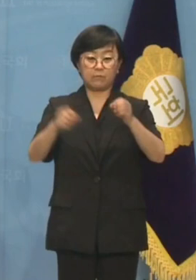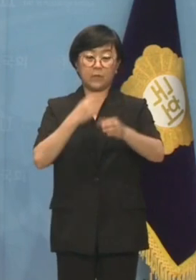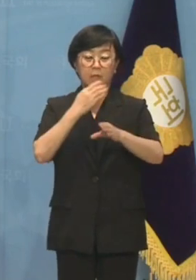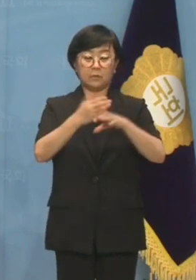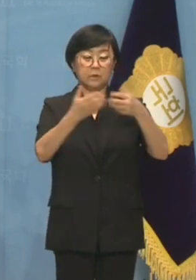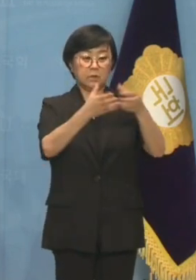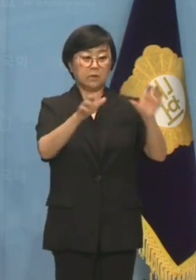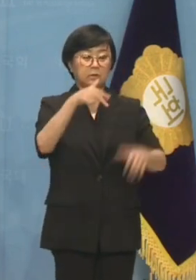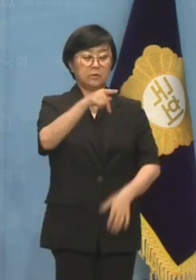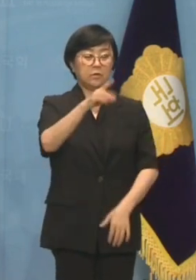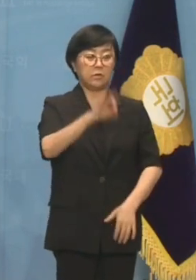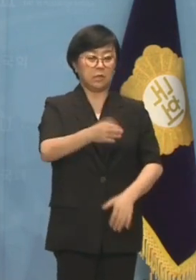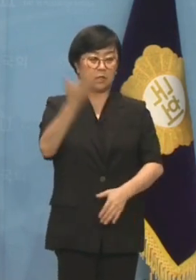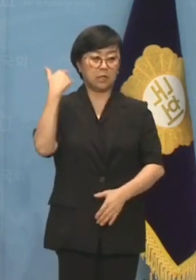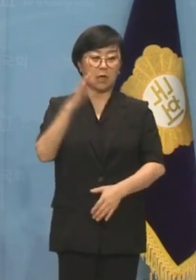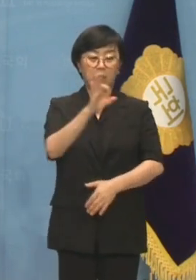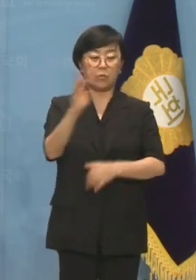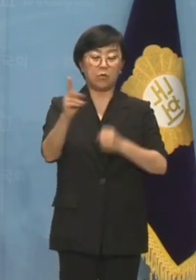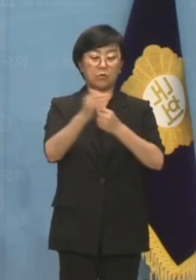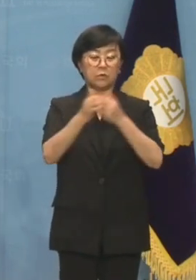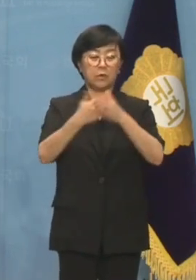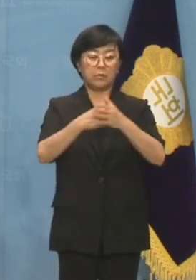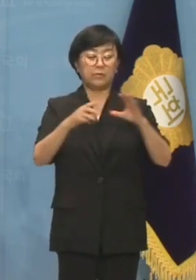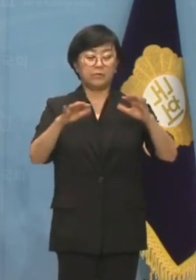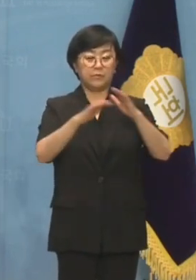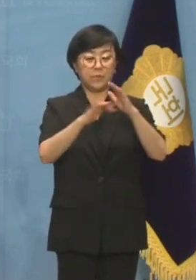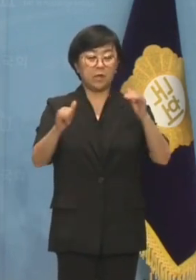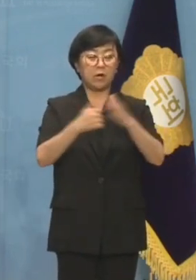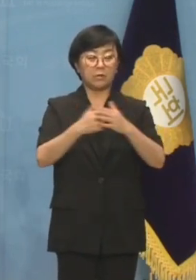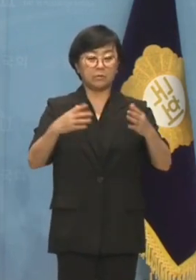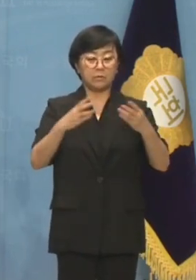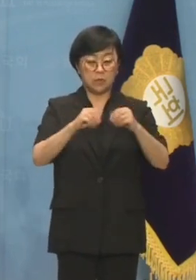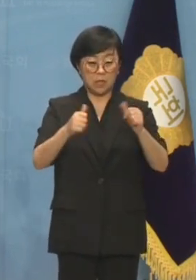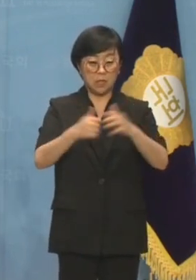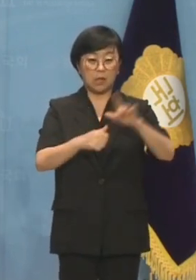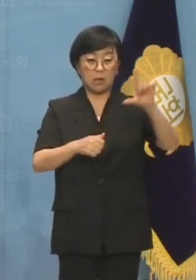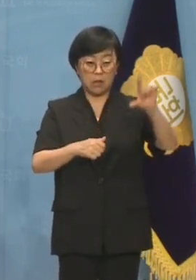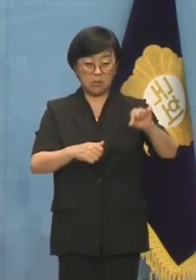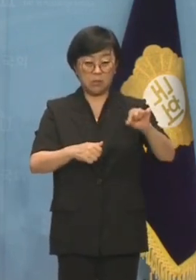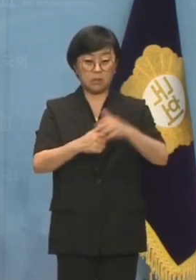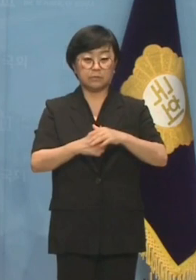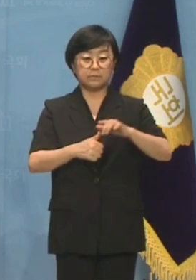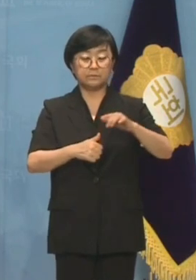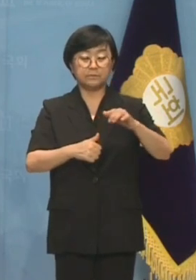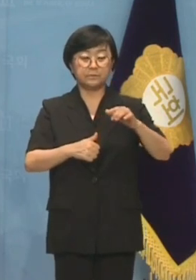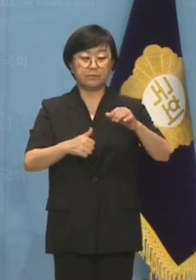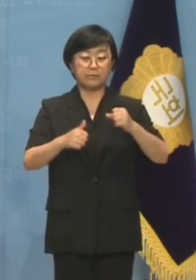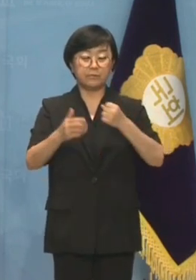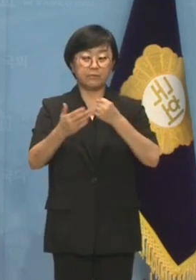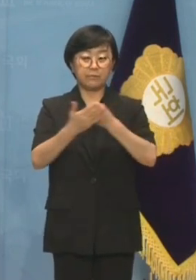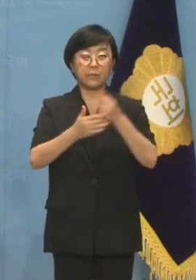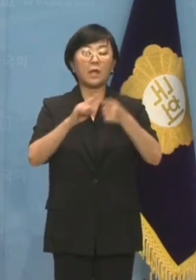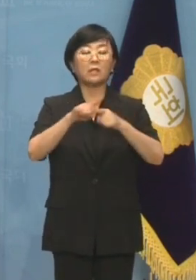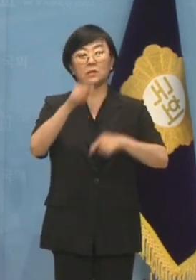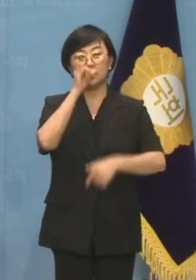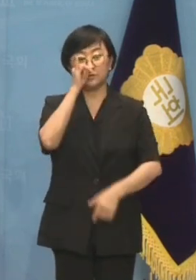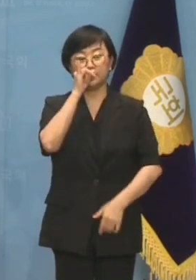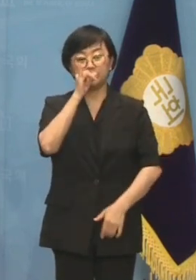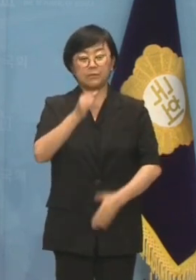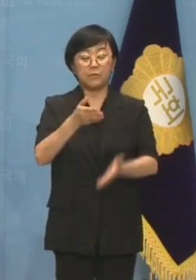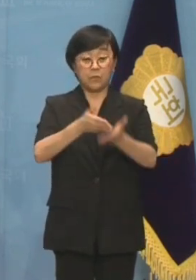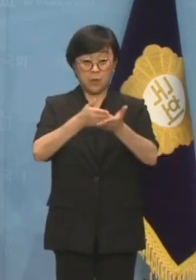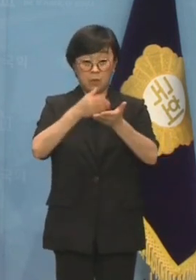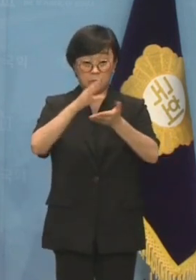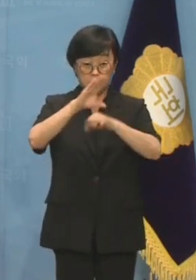민주당 정동균 전 양평군수 일가 땅이 총 1만 1만 회배 있었다는 것이